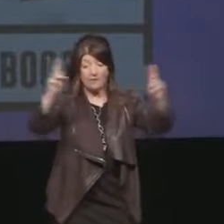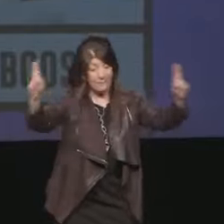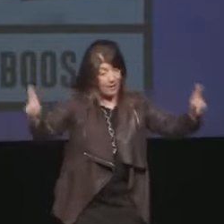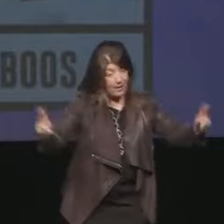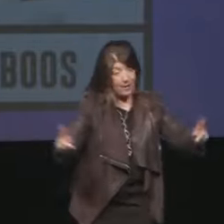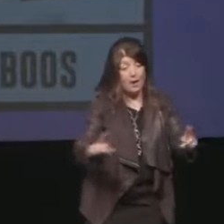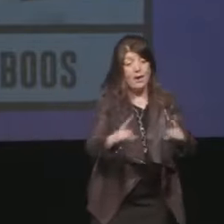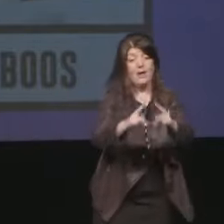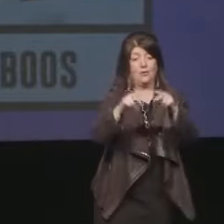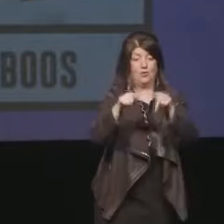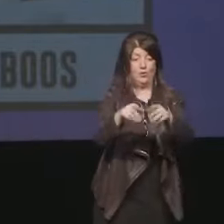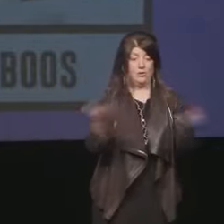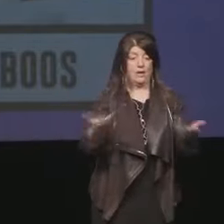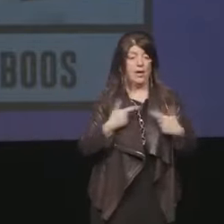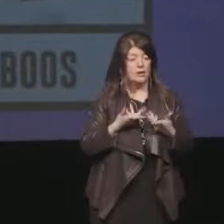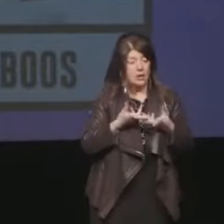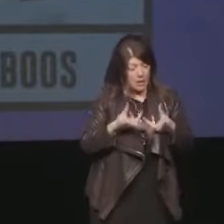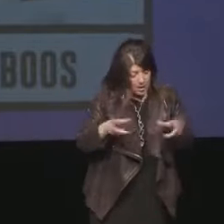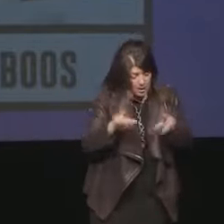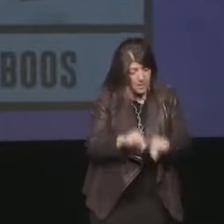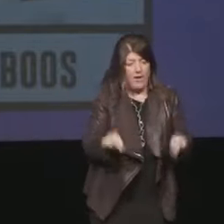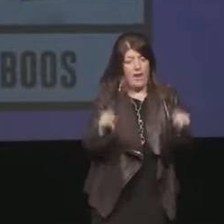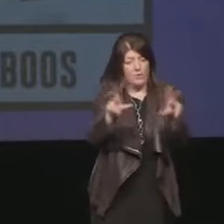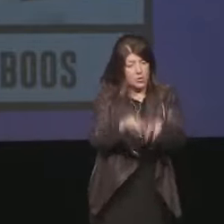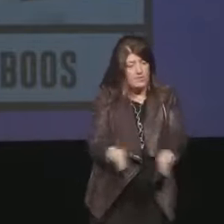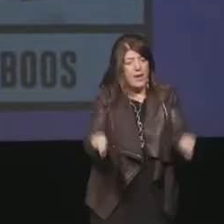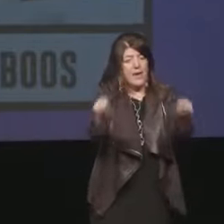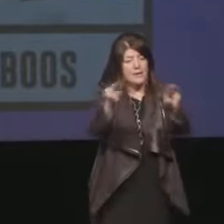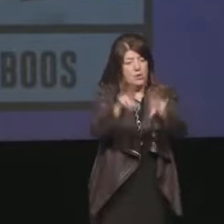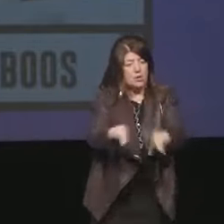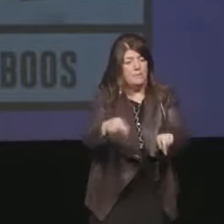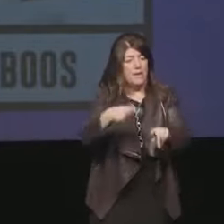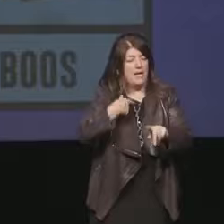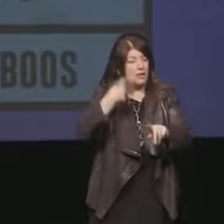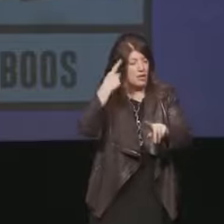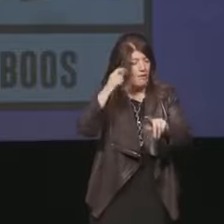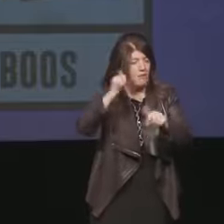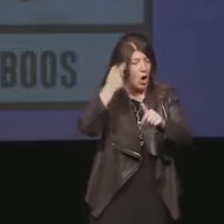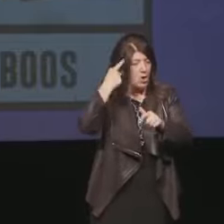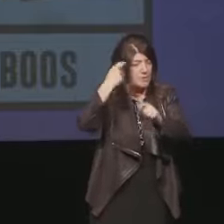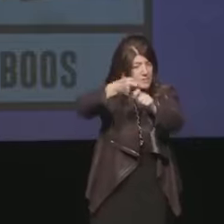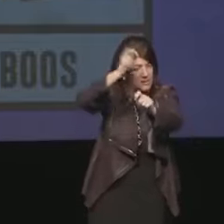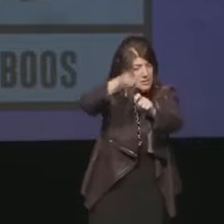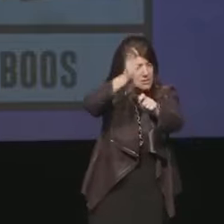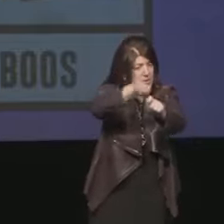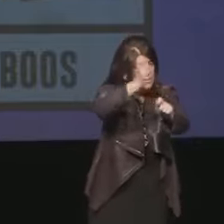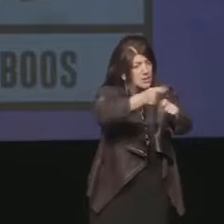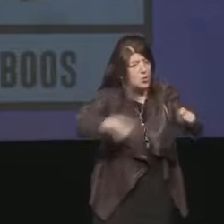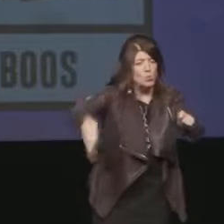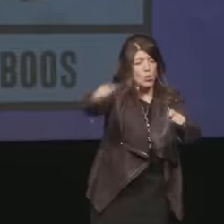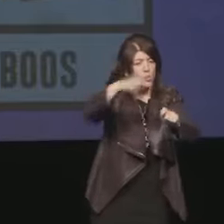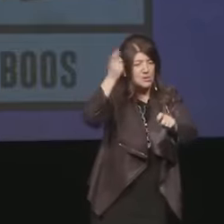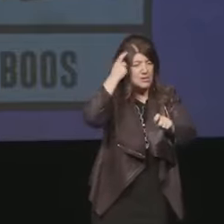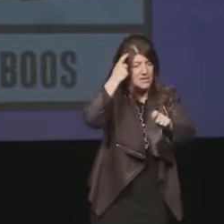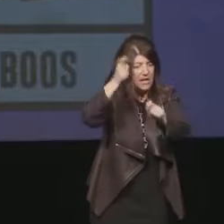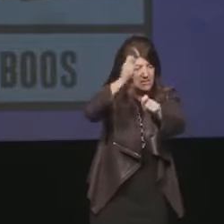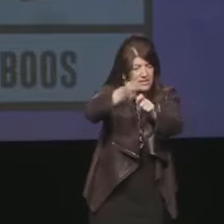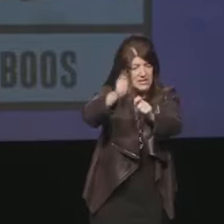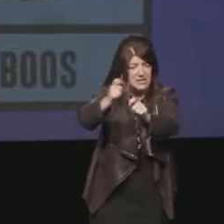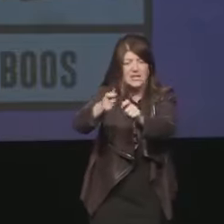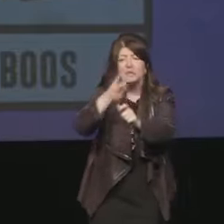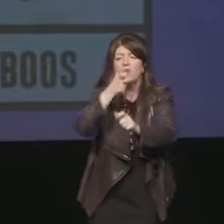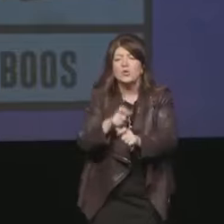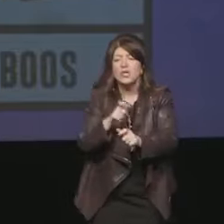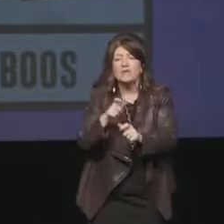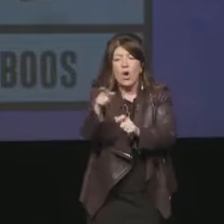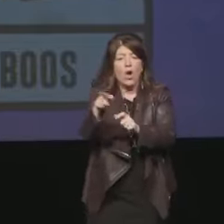questa cosa la ribadisco sempre perché prima o poi entrerà nella testa di tutti si trovano spesso a lavorare in un contesto difficile